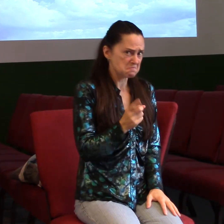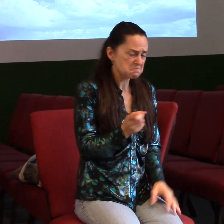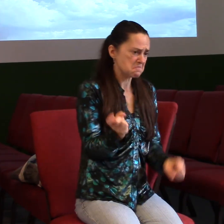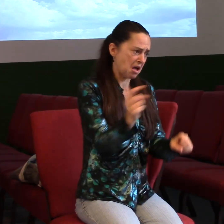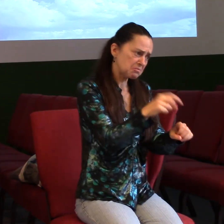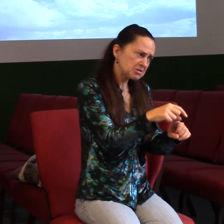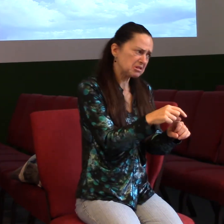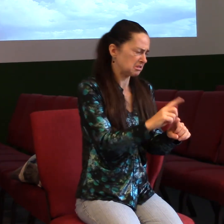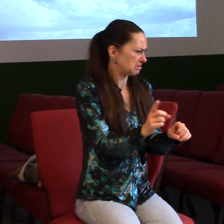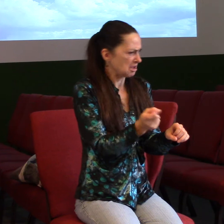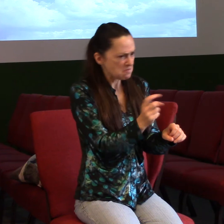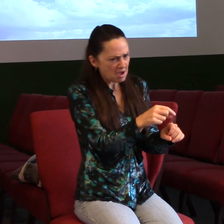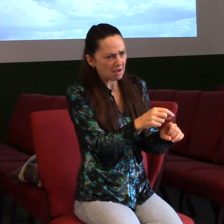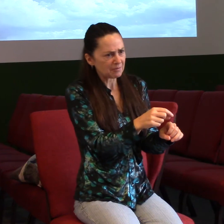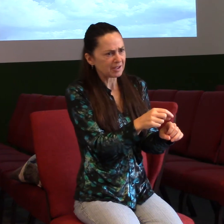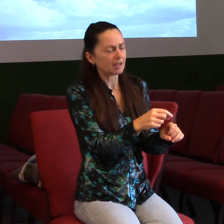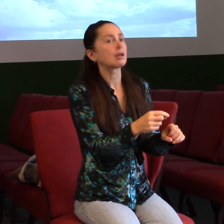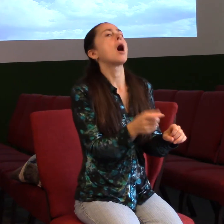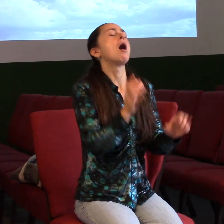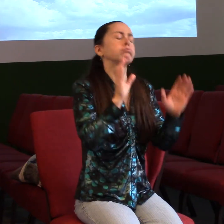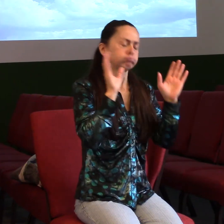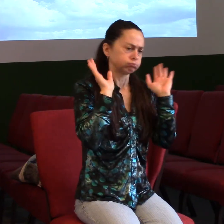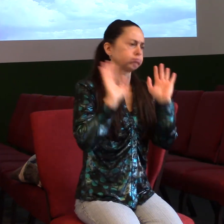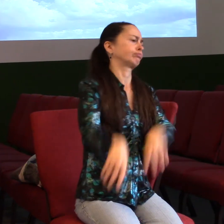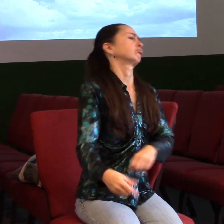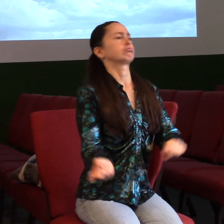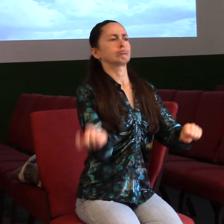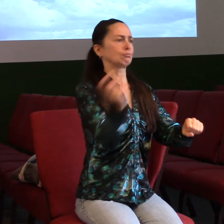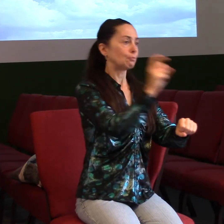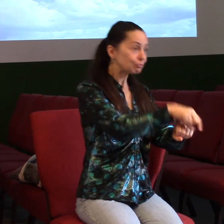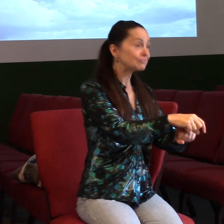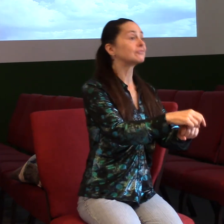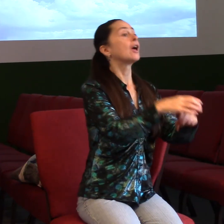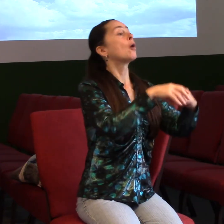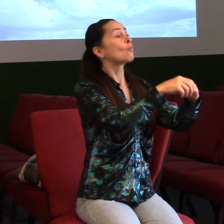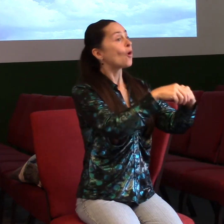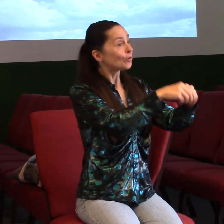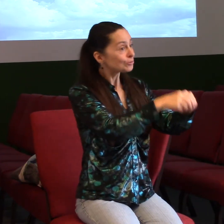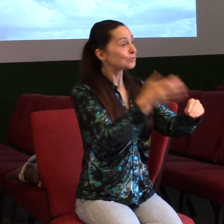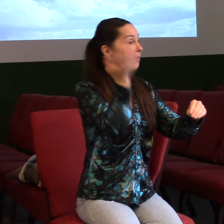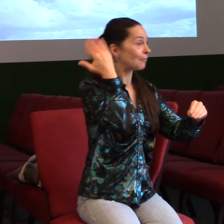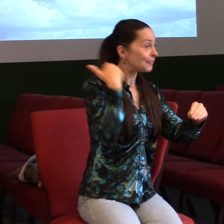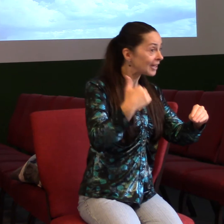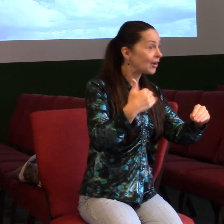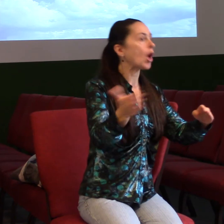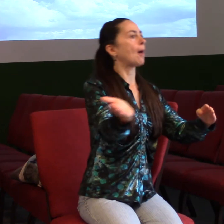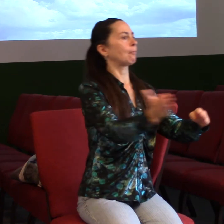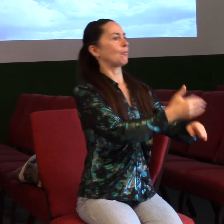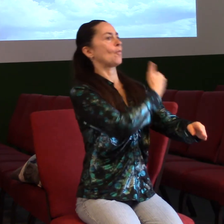A byl jsem velmi příjemně překvapený tím, že proběhy bohoslužby a po bohoslužbách. A jsem se jenom pár nedem zmínil, že